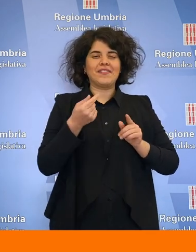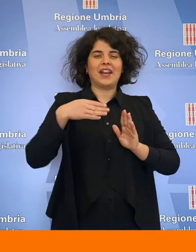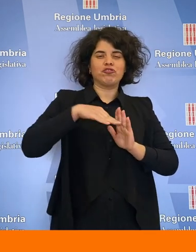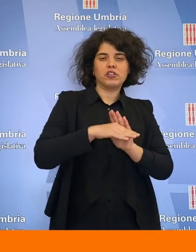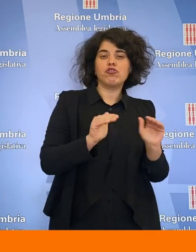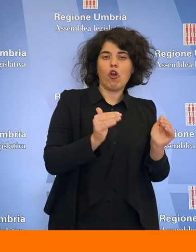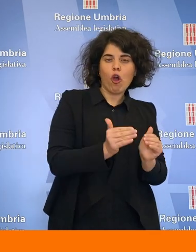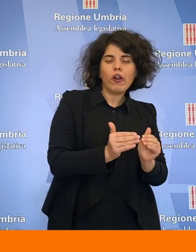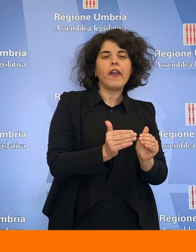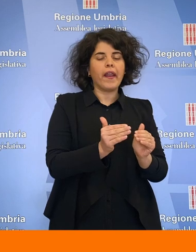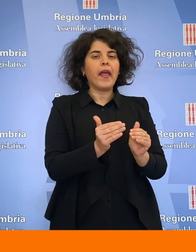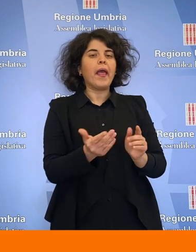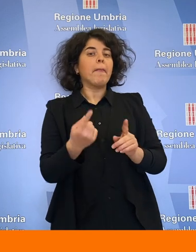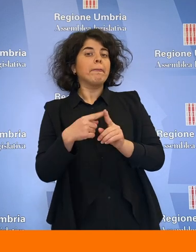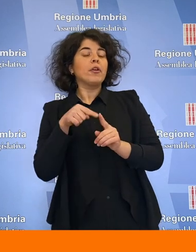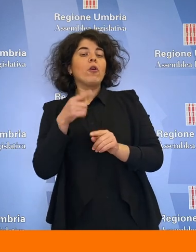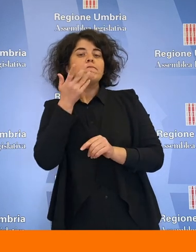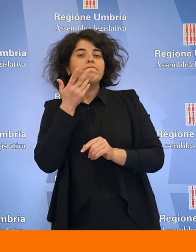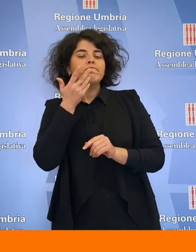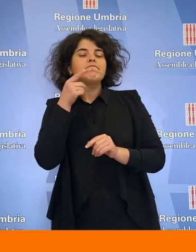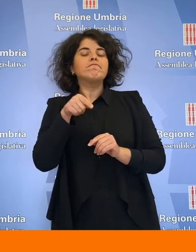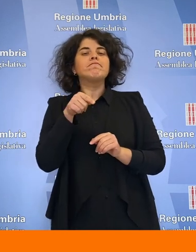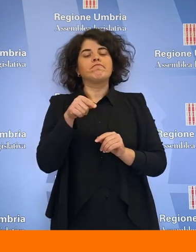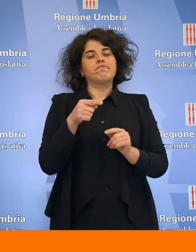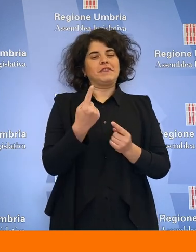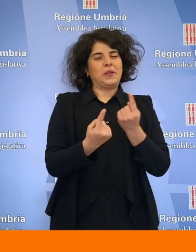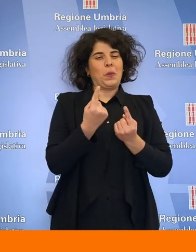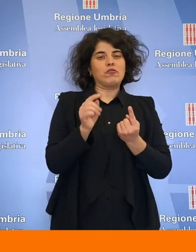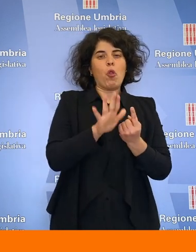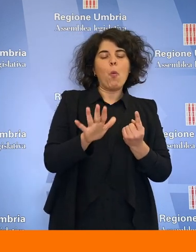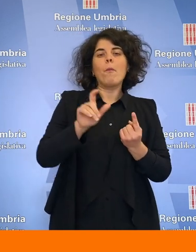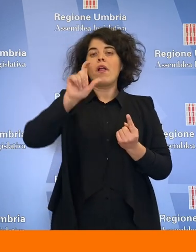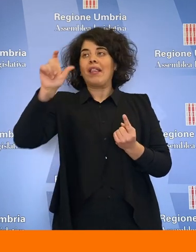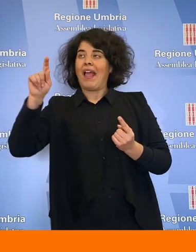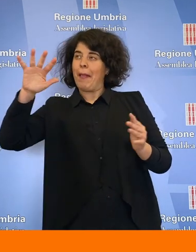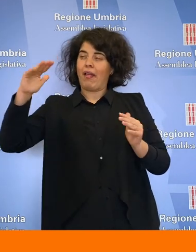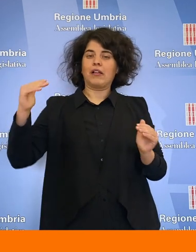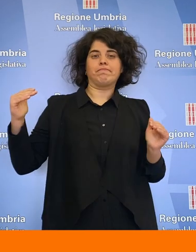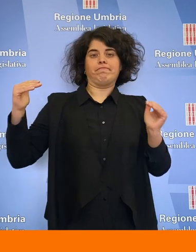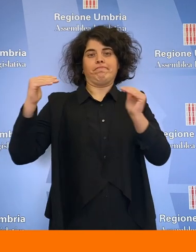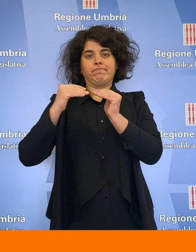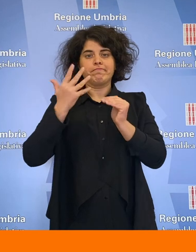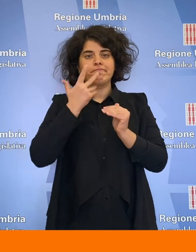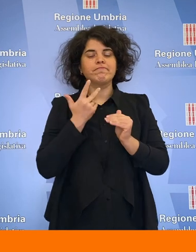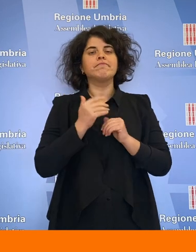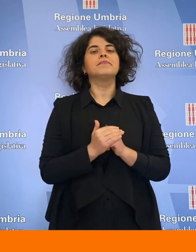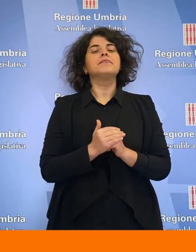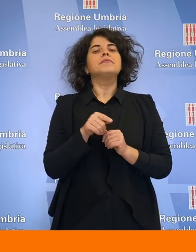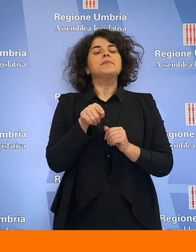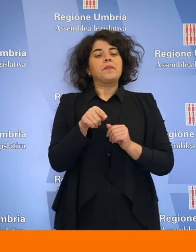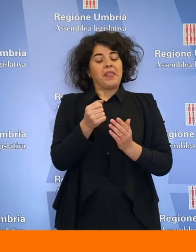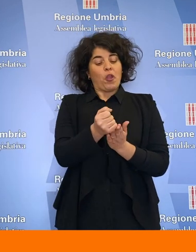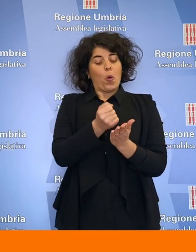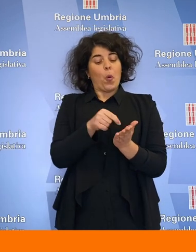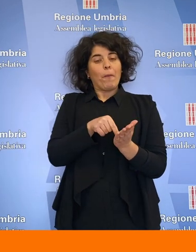e con l'ambizione di allineare i dati con quelli della media paese. Secondo Tesei, il DEFRA interviene in tutti